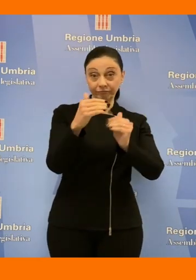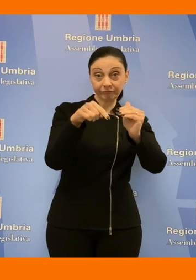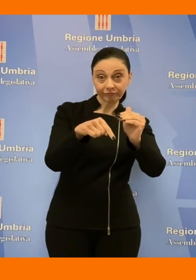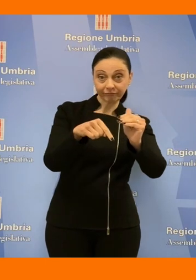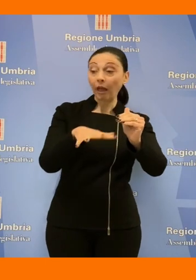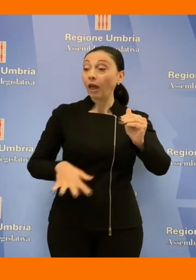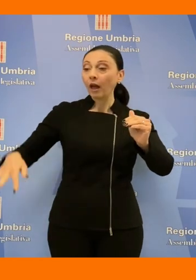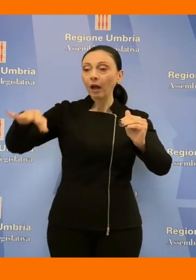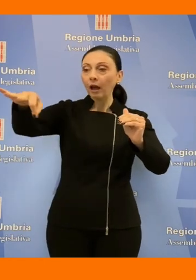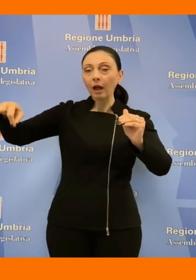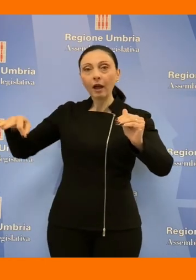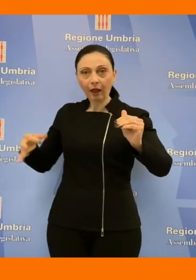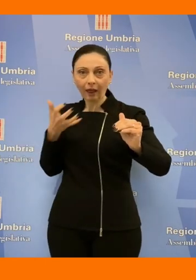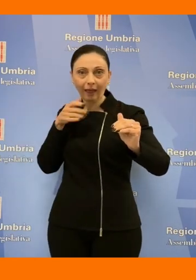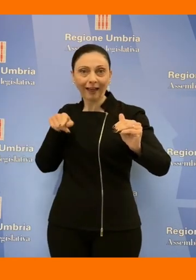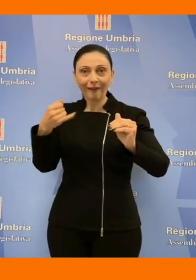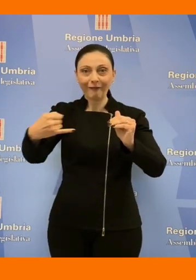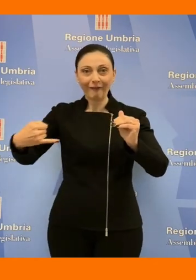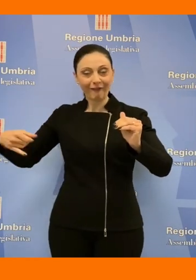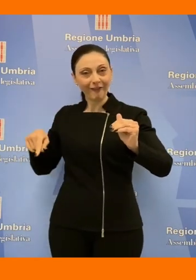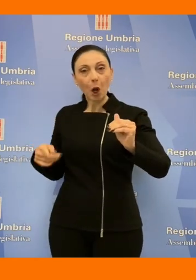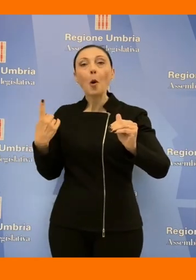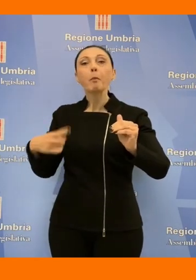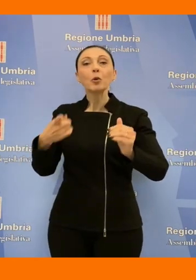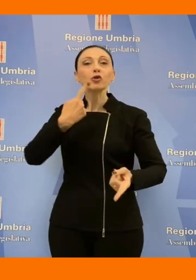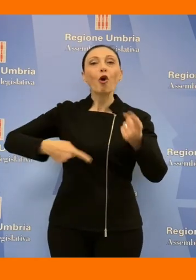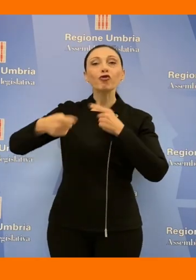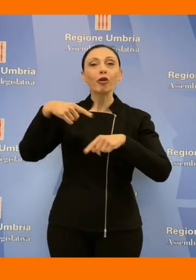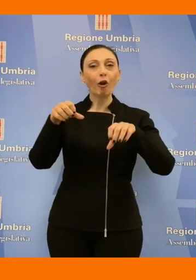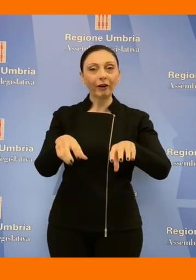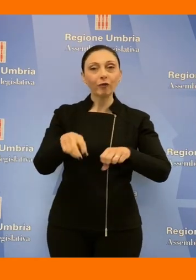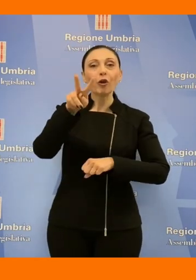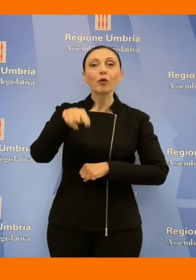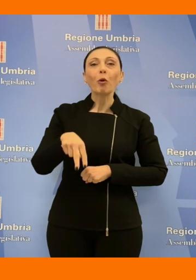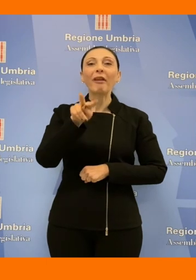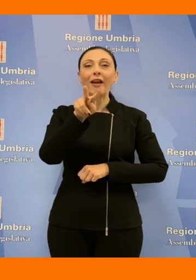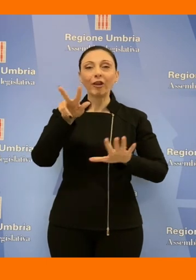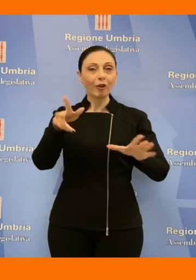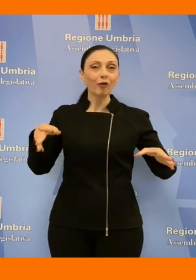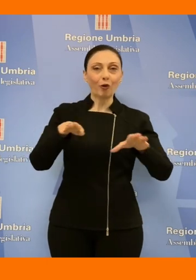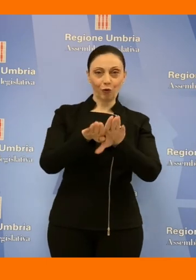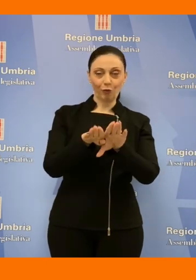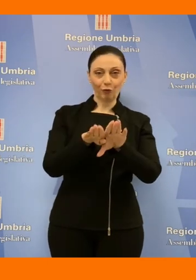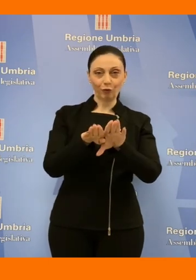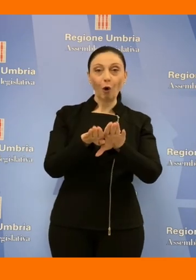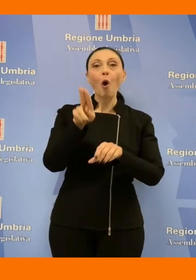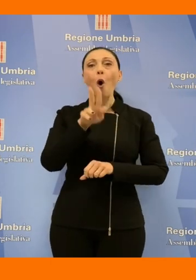a dove verrà costruito il termovalorizzatore. Quindi si chiuderà il ciclo dei rifiuti. Dal 2028 l'Umbria cambia pagina. La sinistra ha